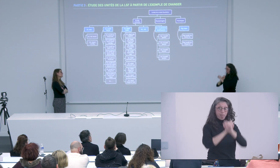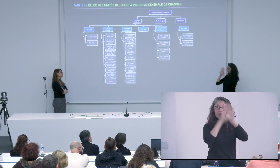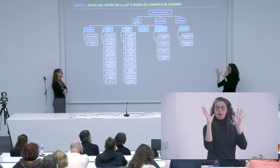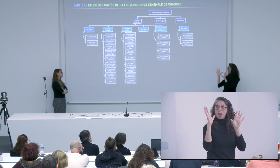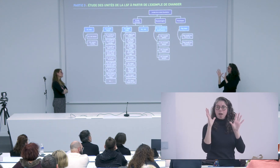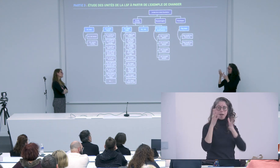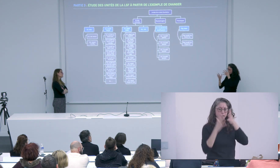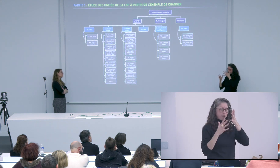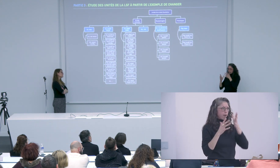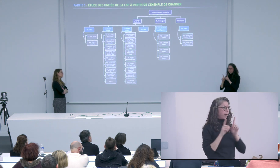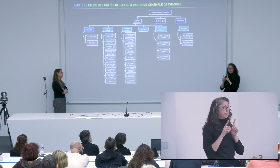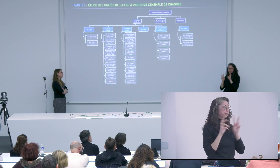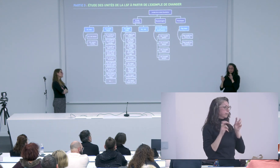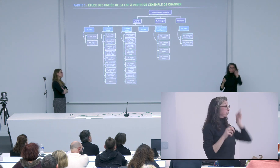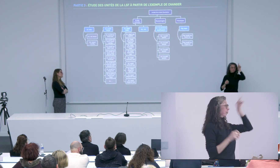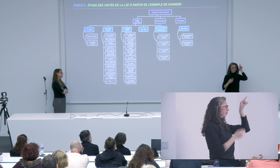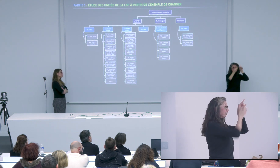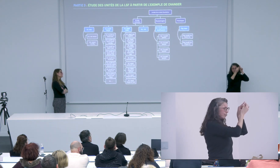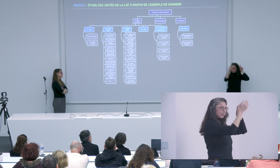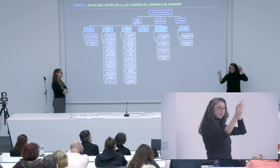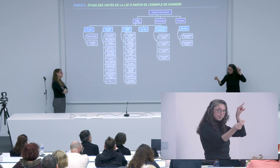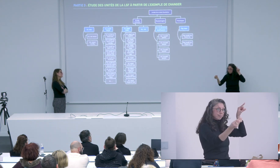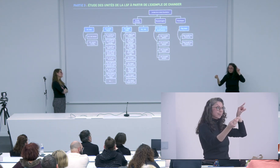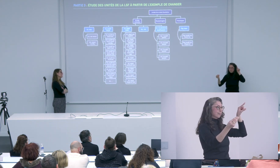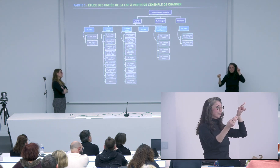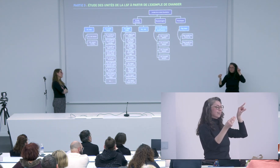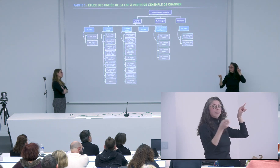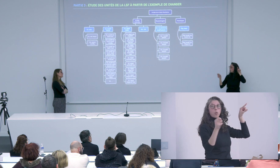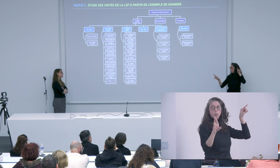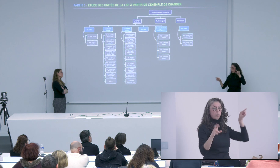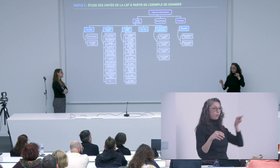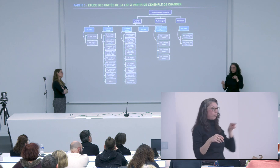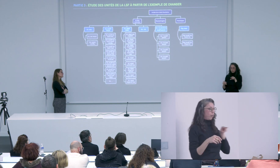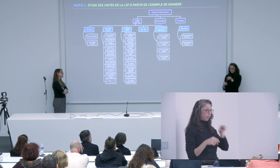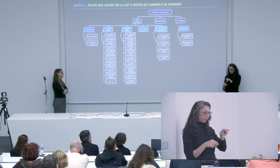comprendre mais je pense que là il y a quelque chose aussi qui m'a apparu clairement